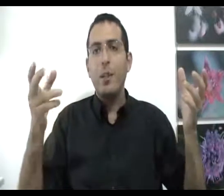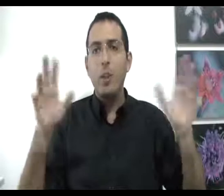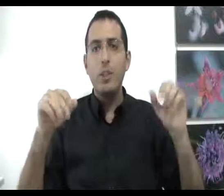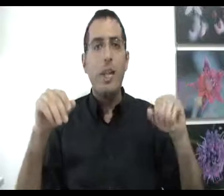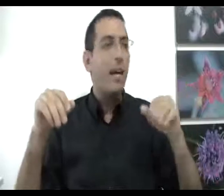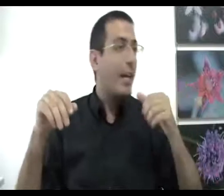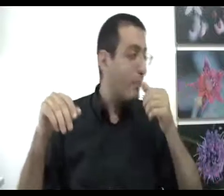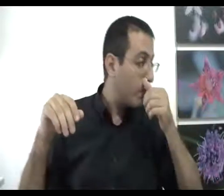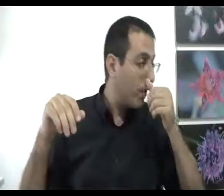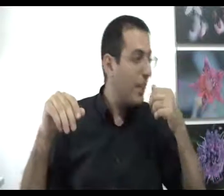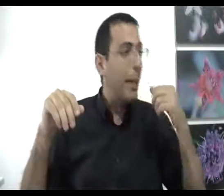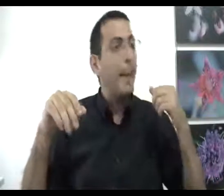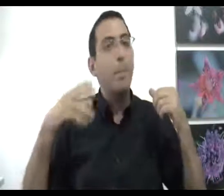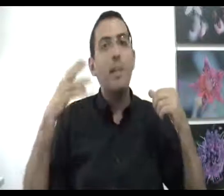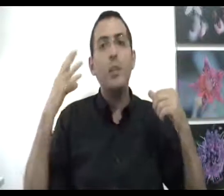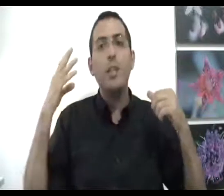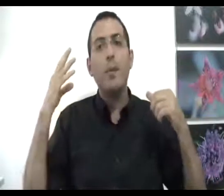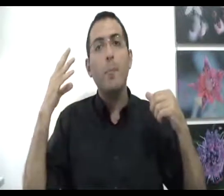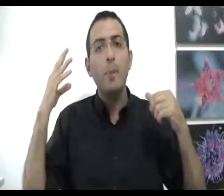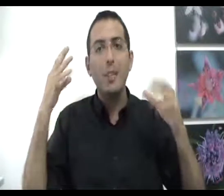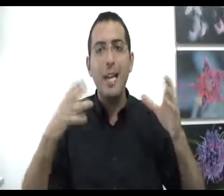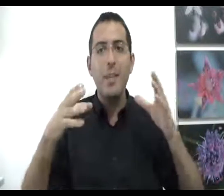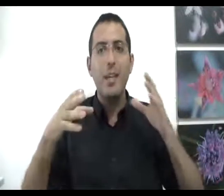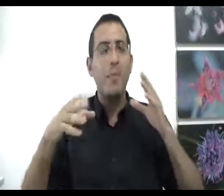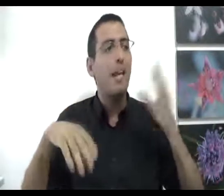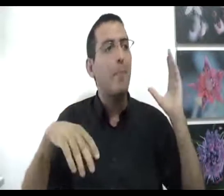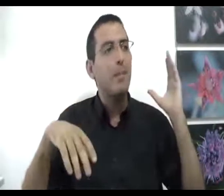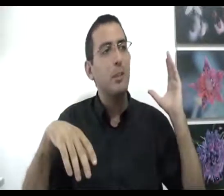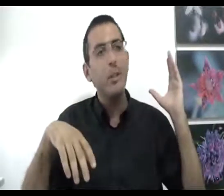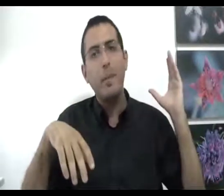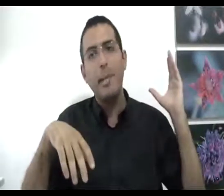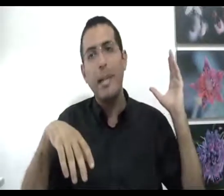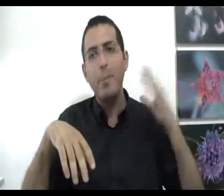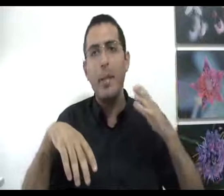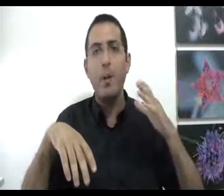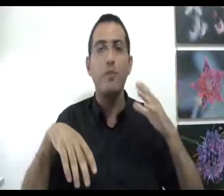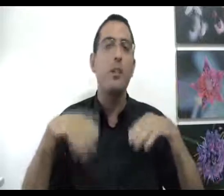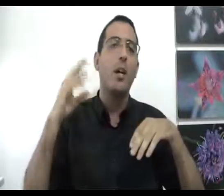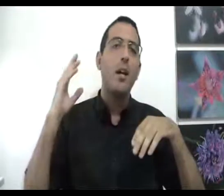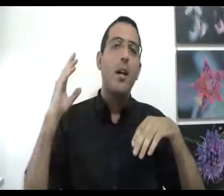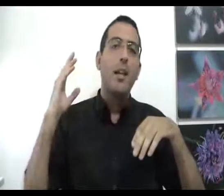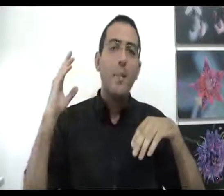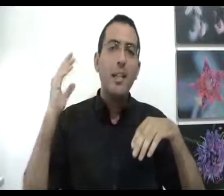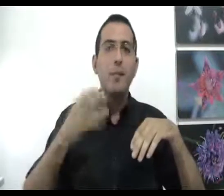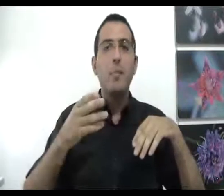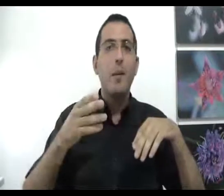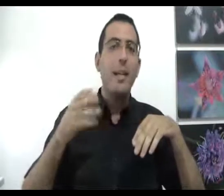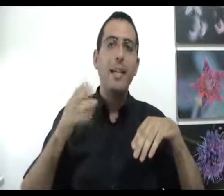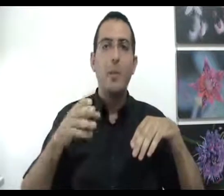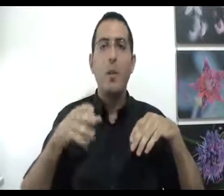יכול להיות, זה שאלה אחרת אבל בכל מקרה, מישהי בשני המקרים גם בן אדם שמתחבר לאין בחירה חופשית גם בן אדם שמתחבר ליש בחירה